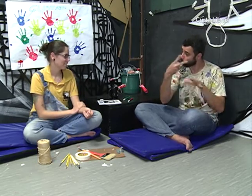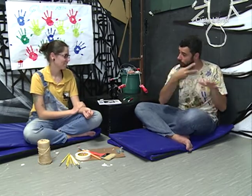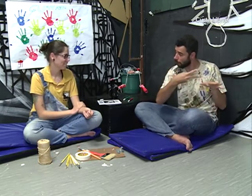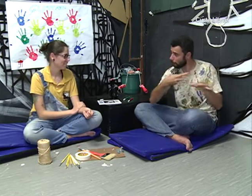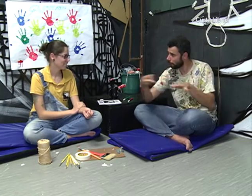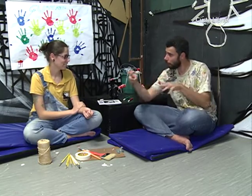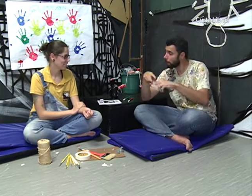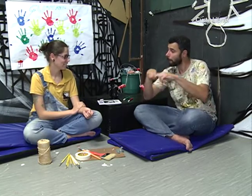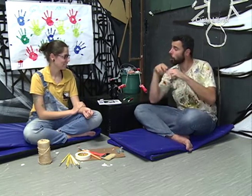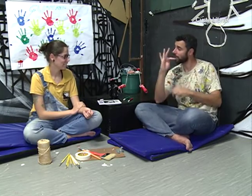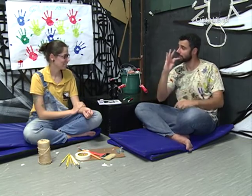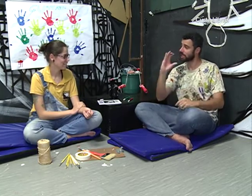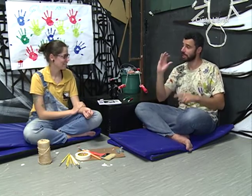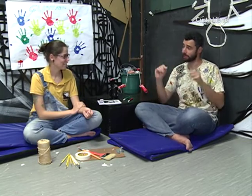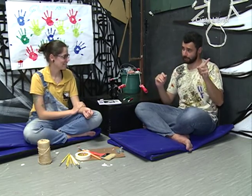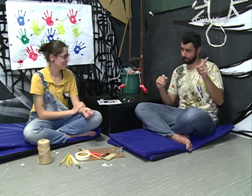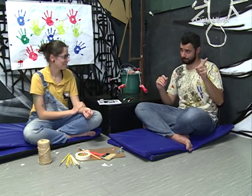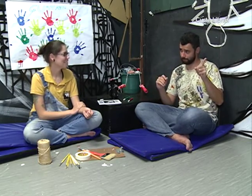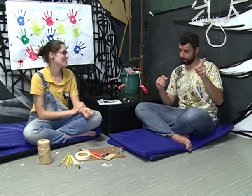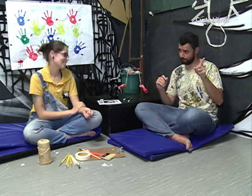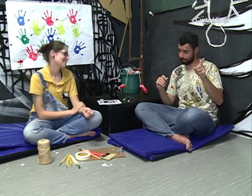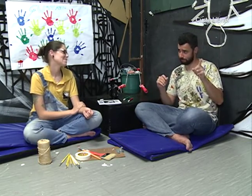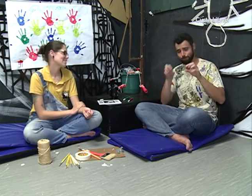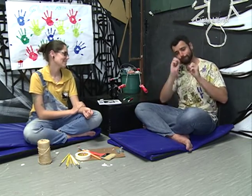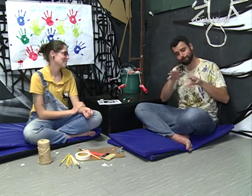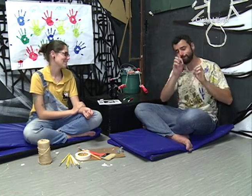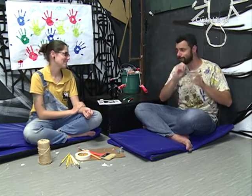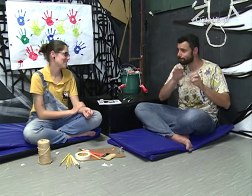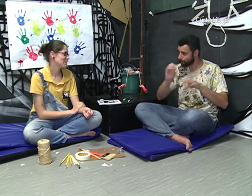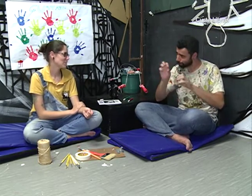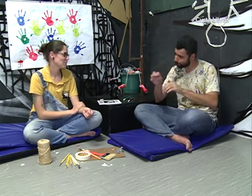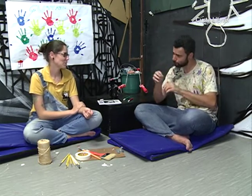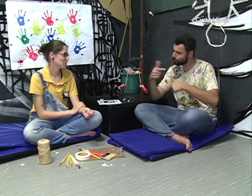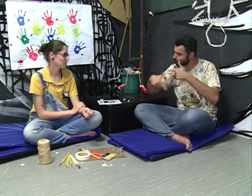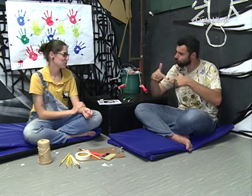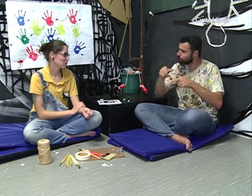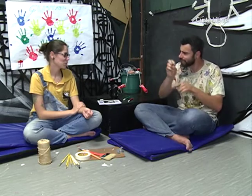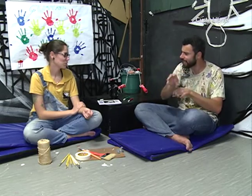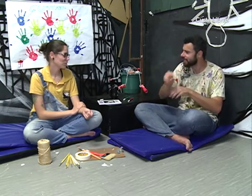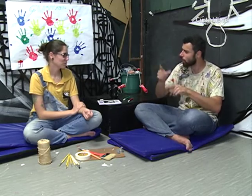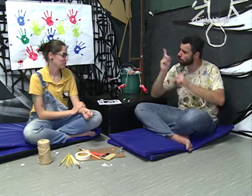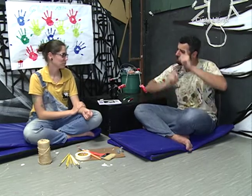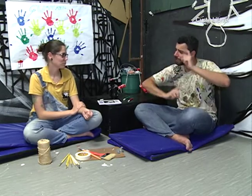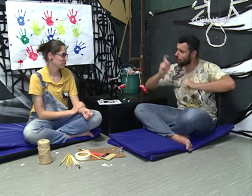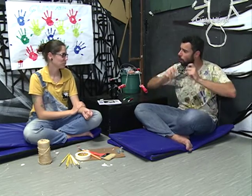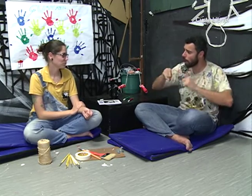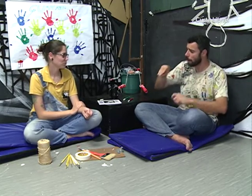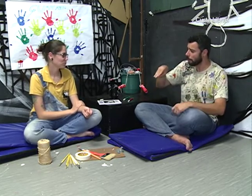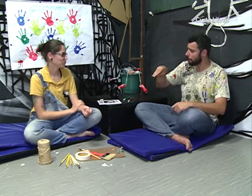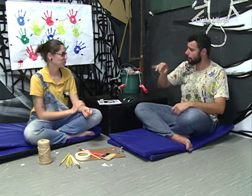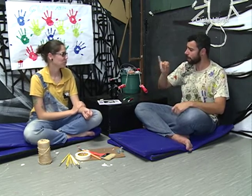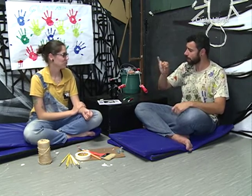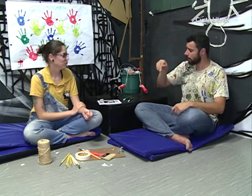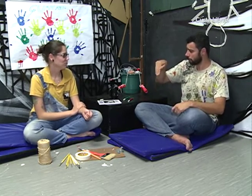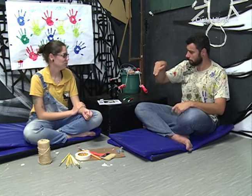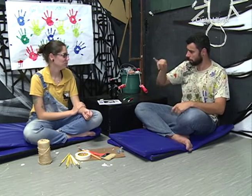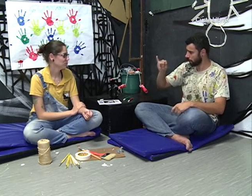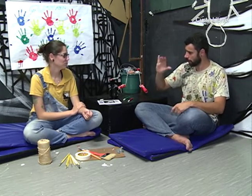uma semana em Porto Alegre por causa do meu TCC. Atuei com o grupo Signatores. Fiz um